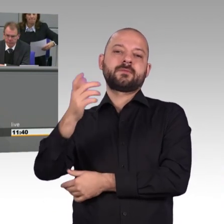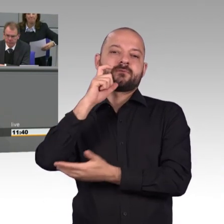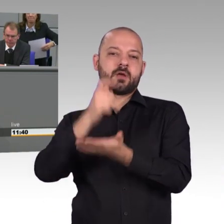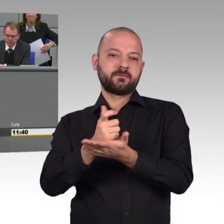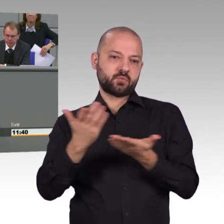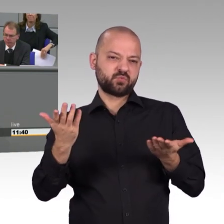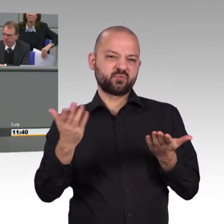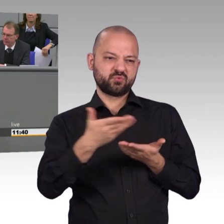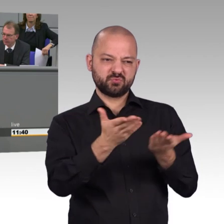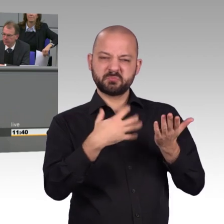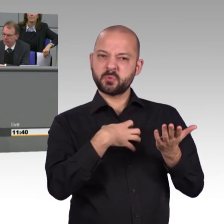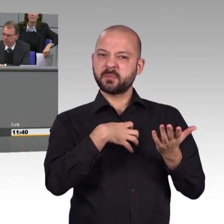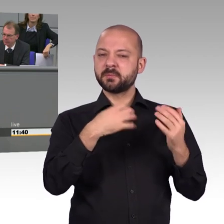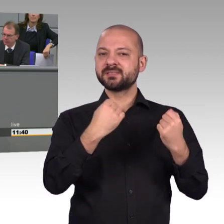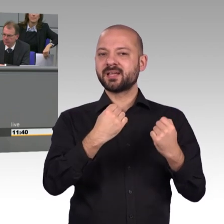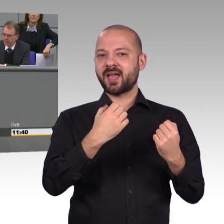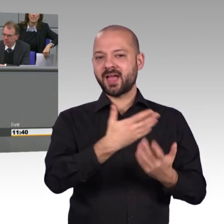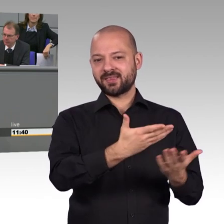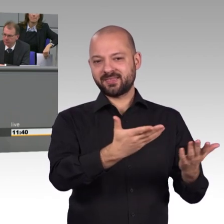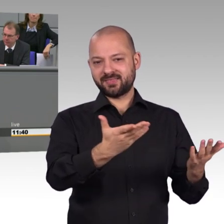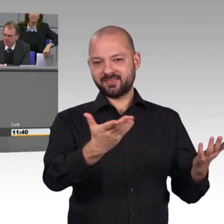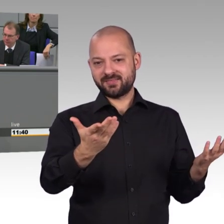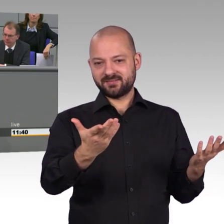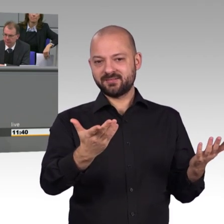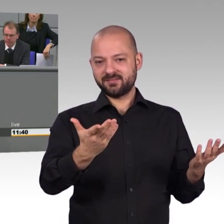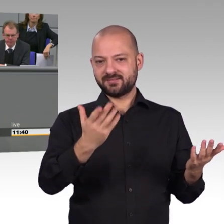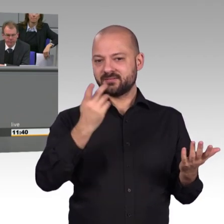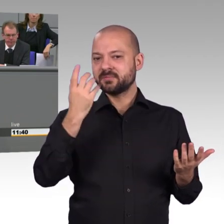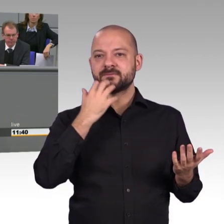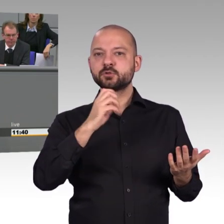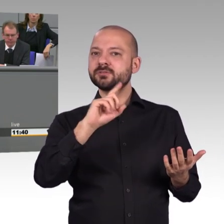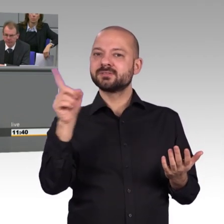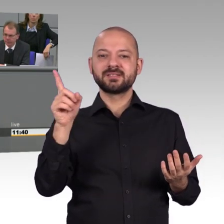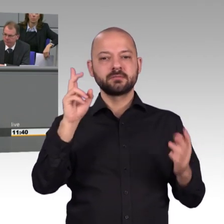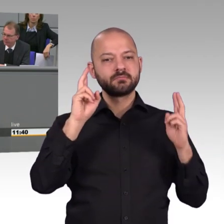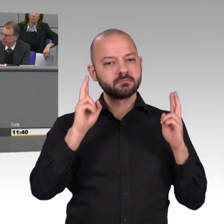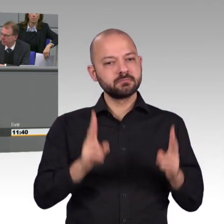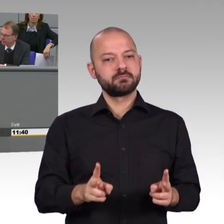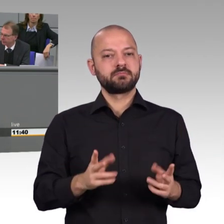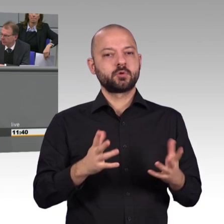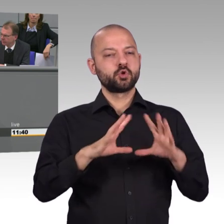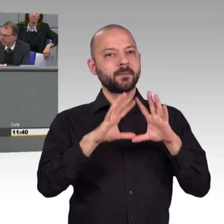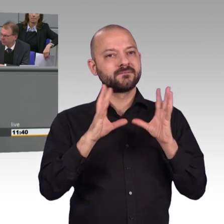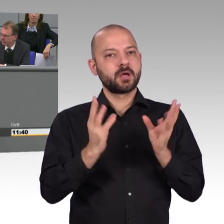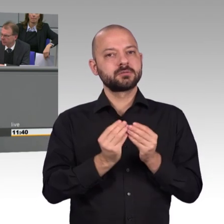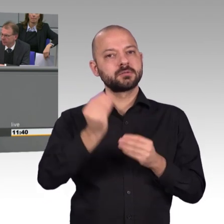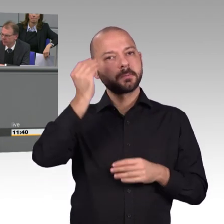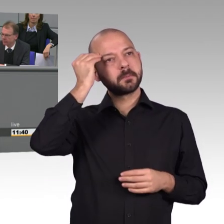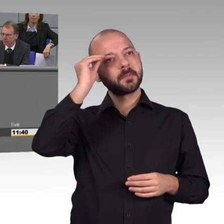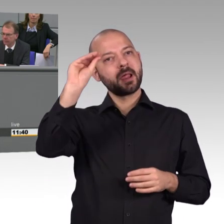digitalen Verbraucherschutz und dem Setzen von Sicherheitsstandard. Und schließlich durch Ihre völlig unklare Haltung bei dem wichtigen